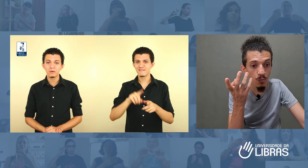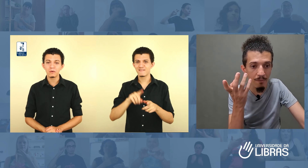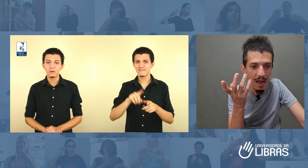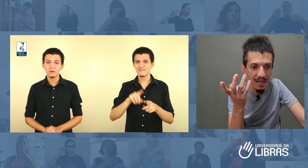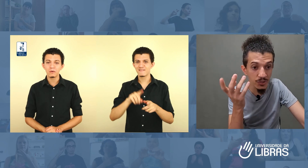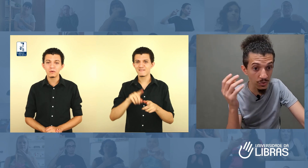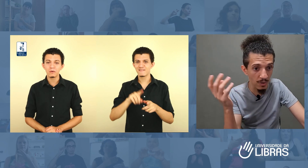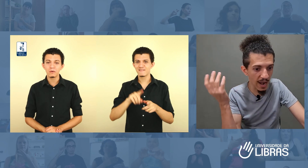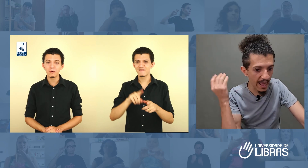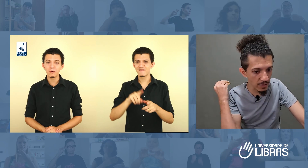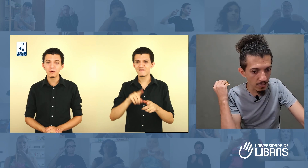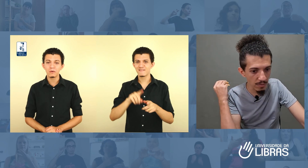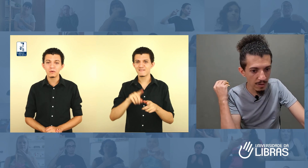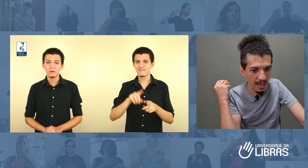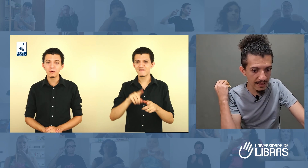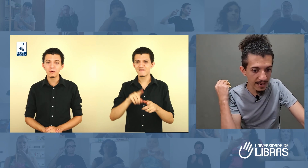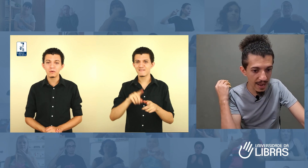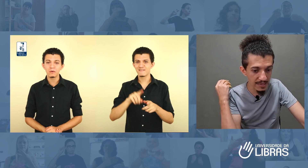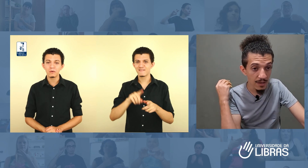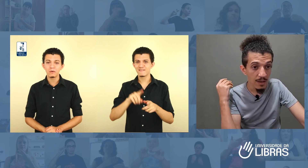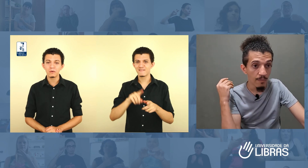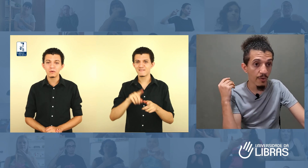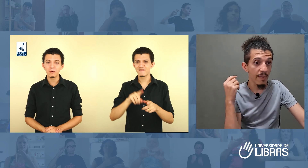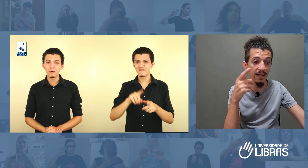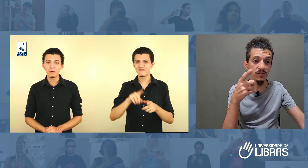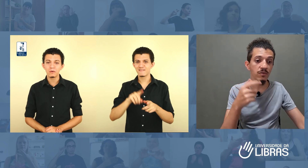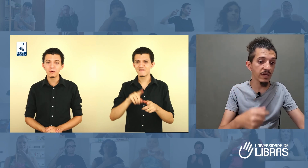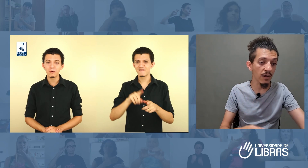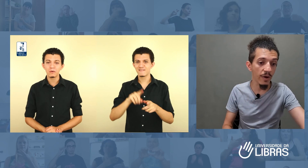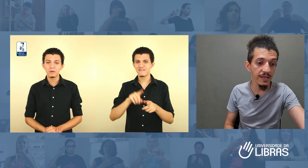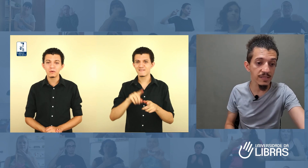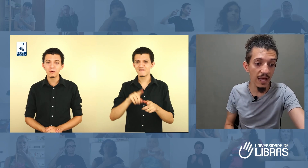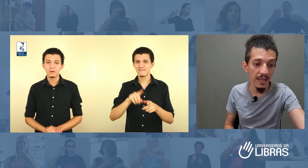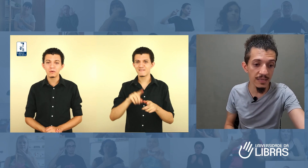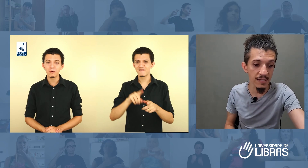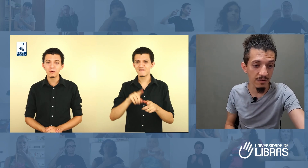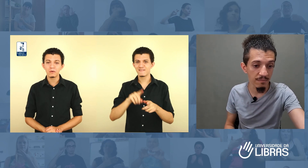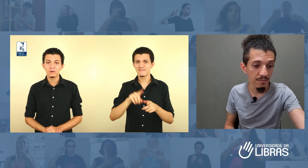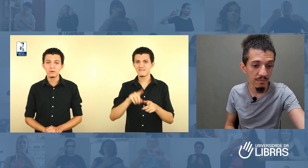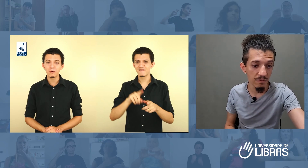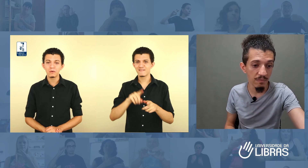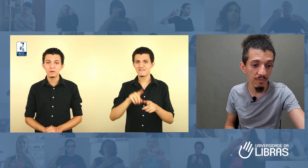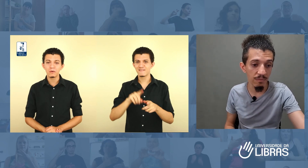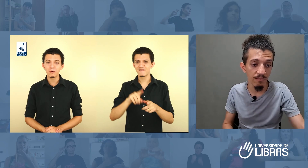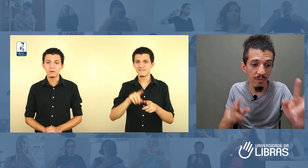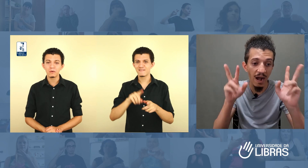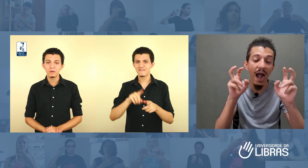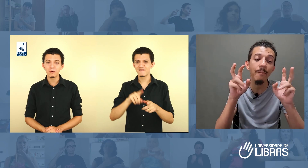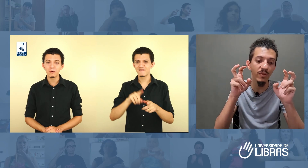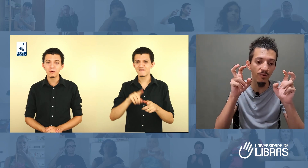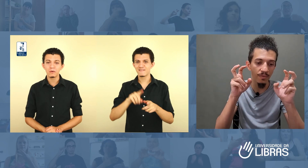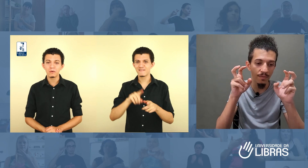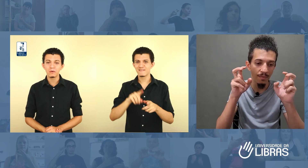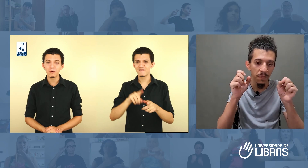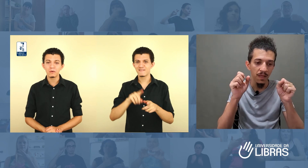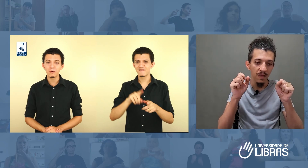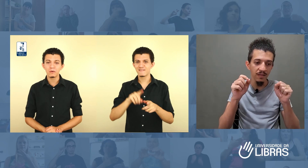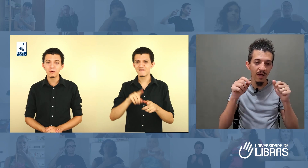Madson lento, lá atrás, para o Madson que agora sinaliza rápido? E não é